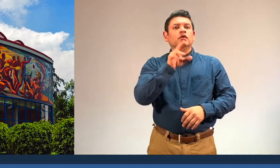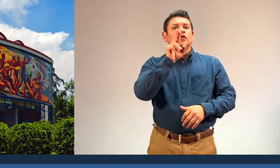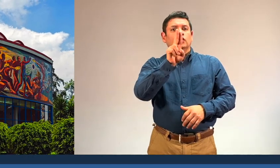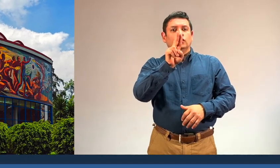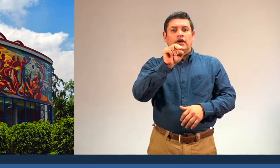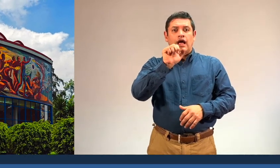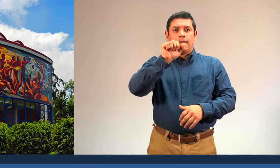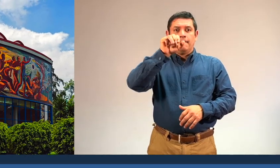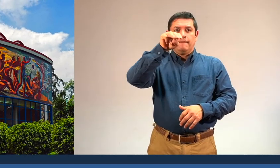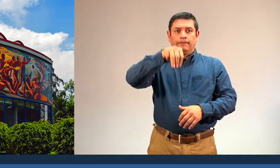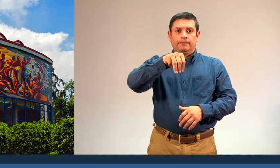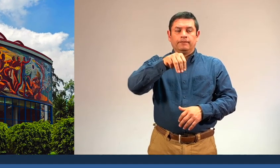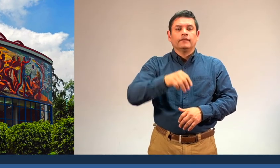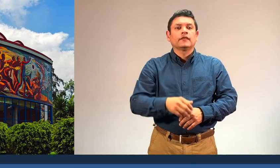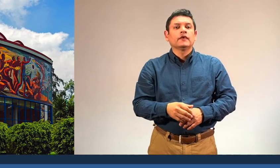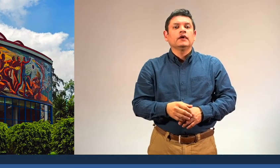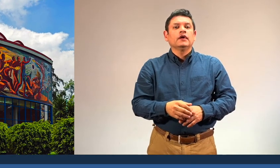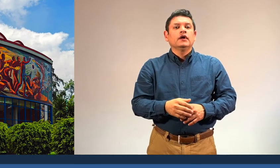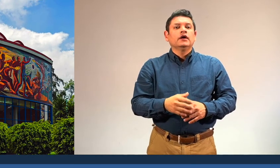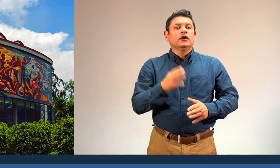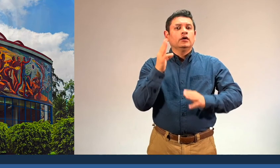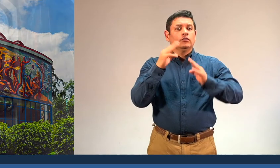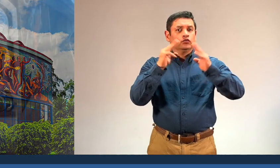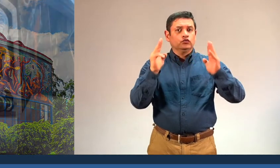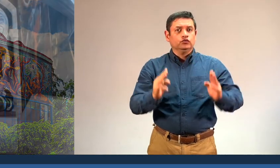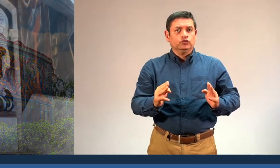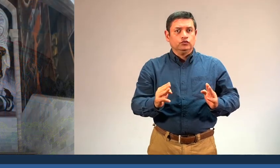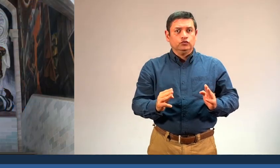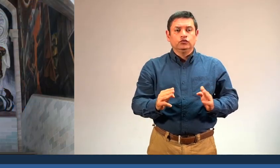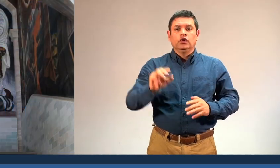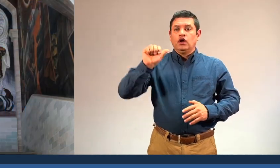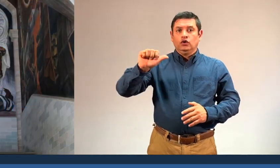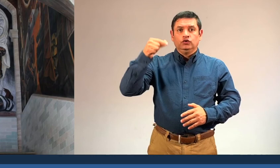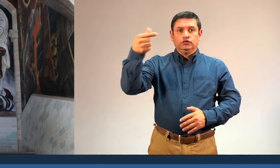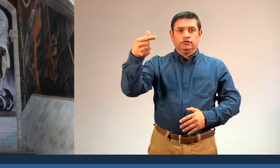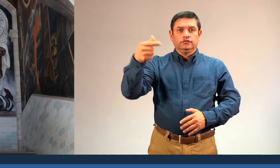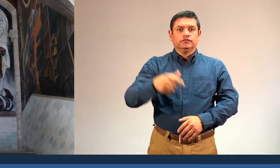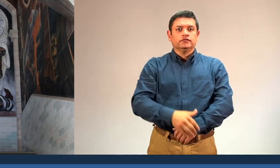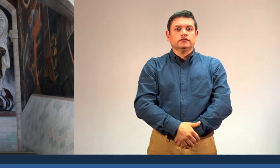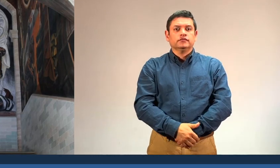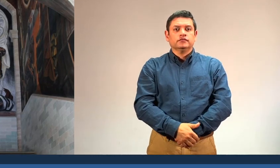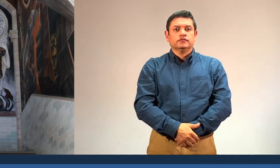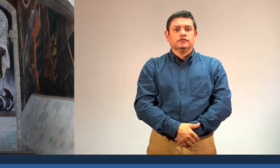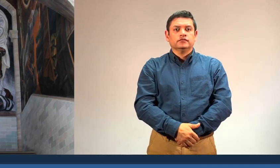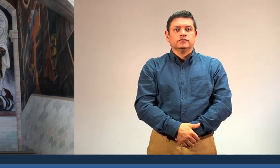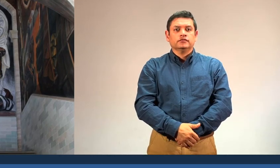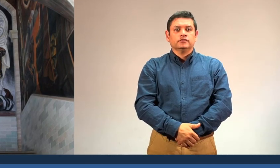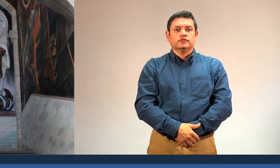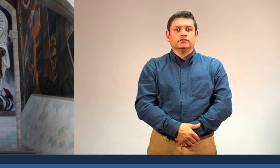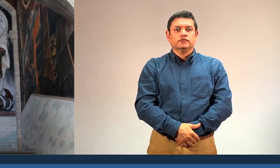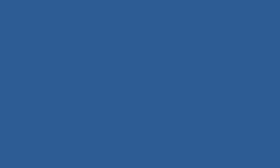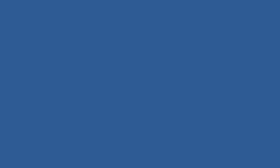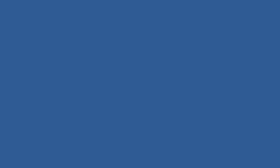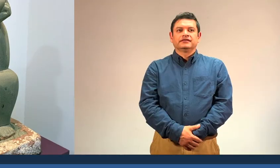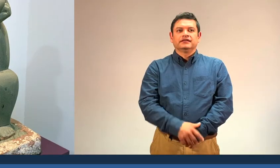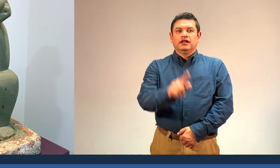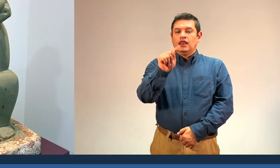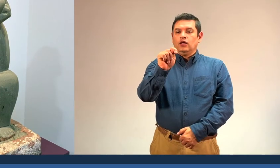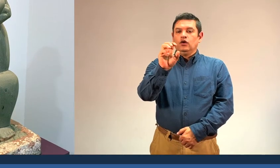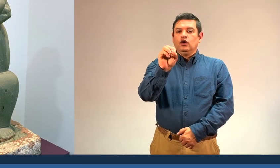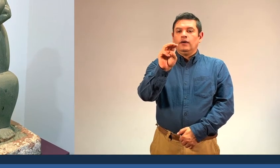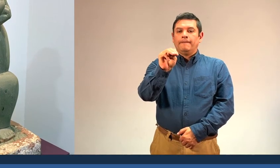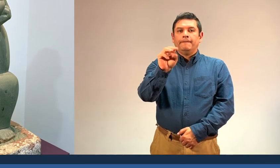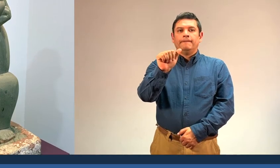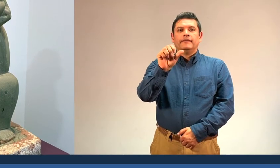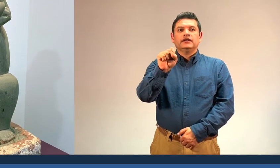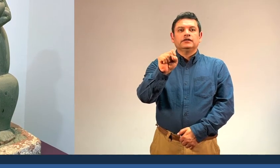important architectural spaces such as Ciudad Universitaria and the Regional Museum of Guanajuato, Alhóndiga de Granaditas. Among the